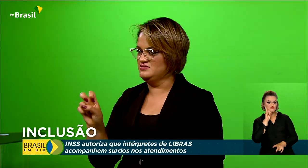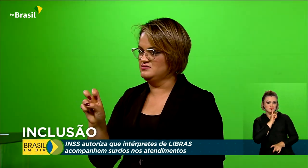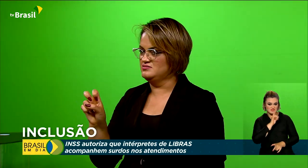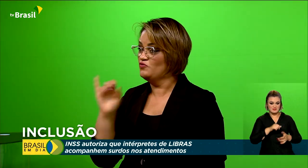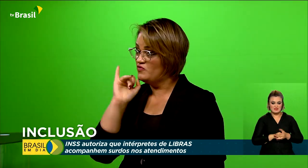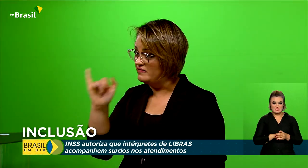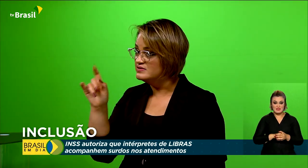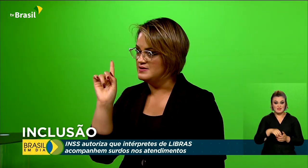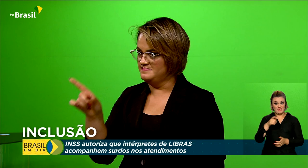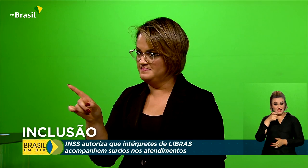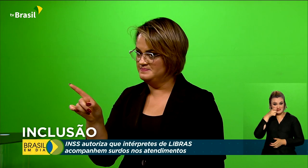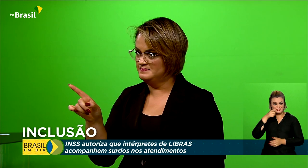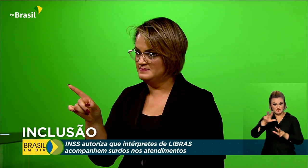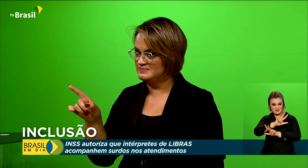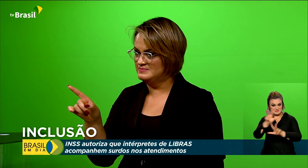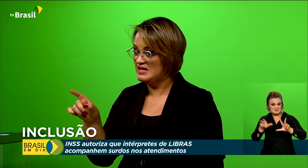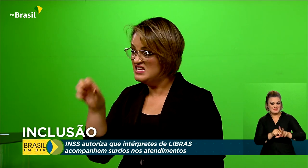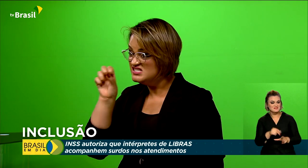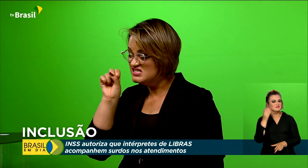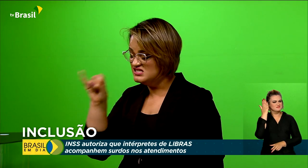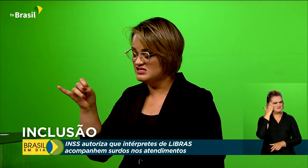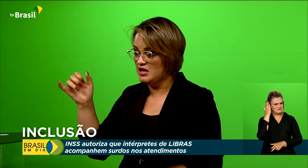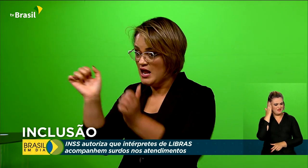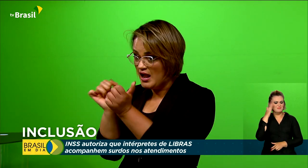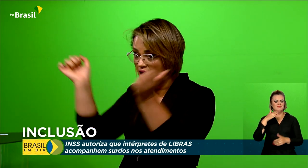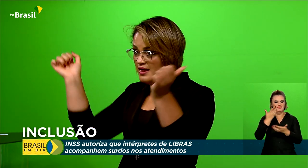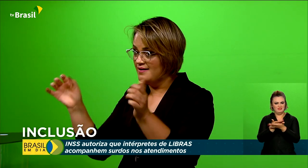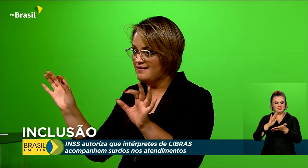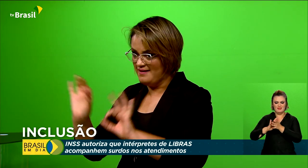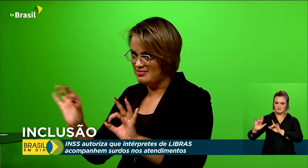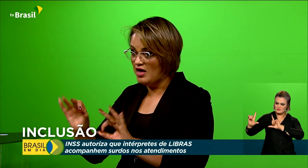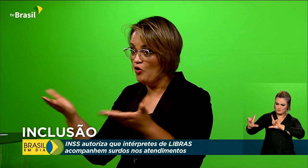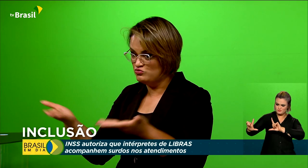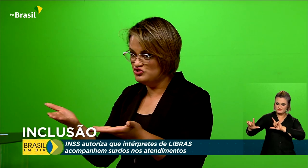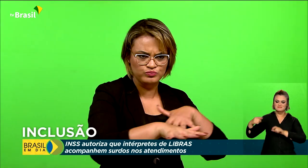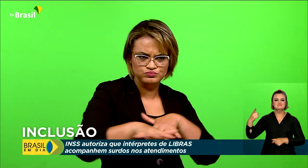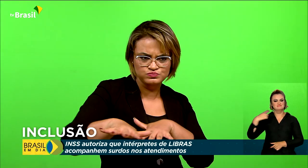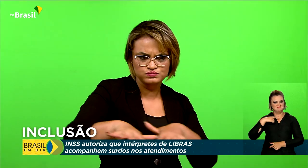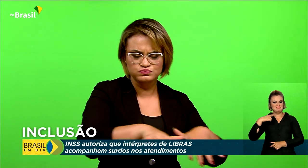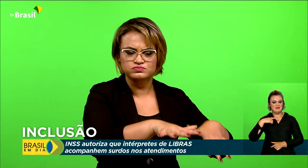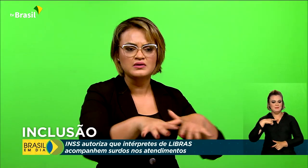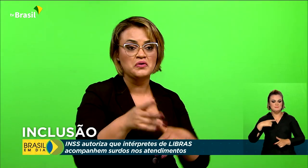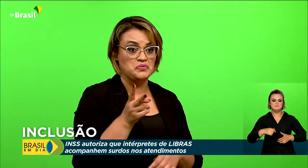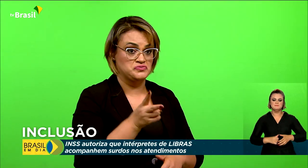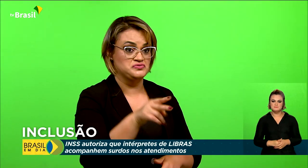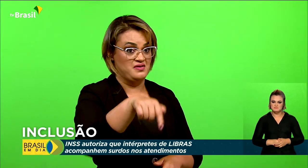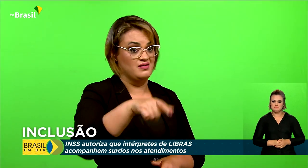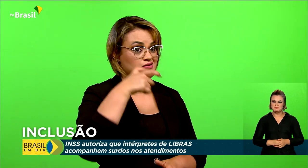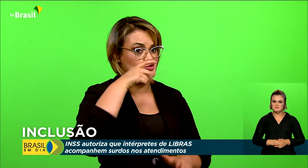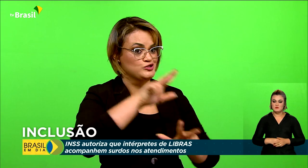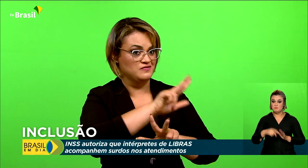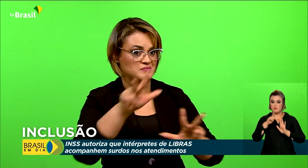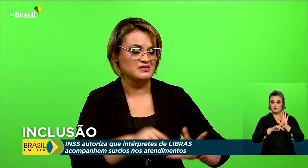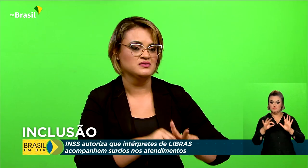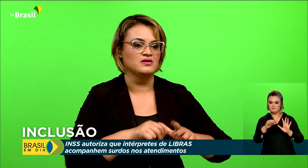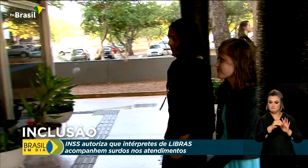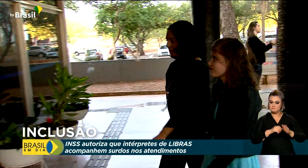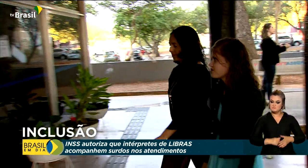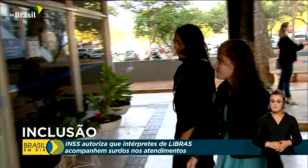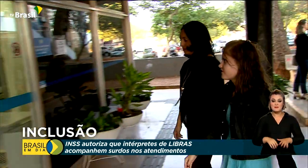Quem nos assiste na TV Brasil já está acostumado a ver a participação desses profissionais nos nossos programas.